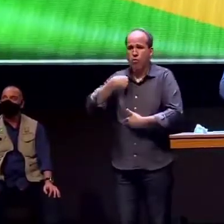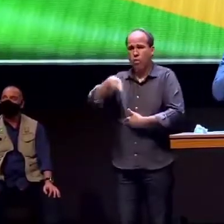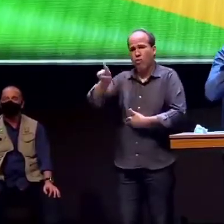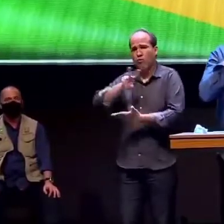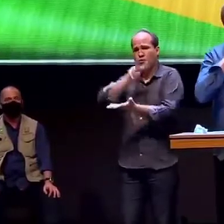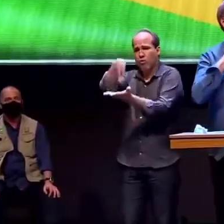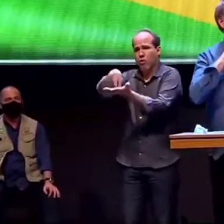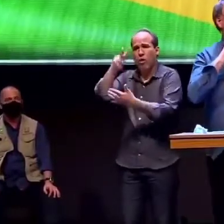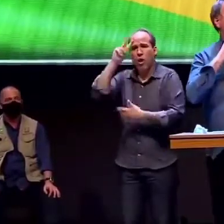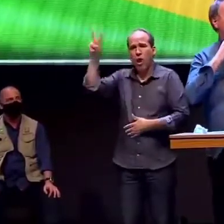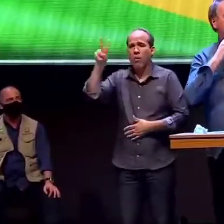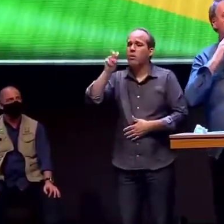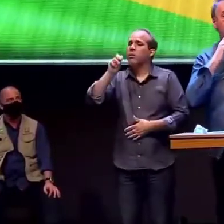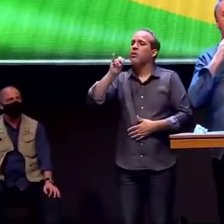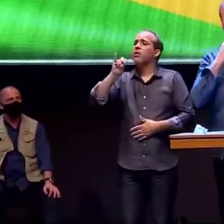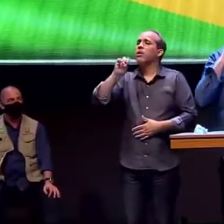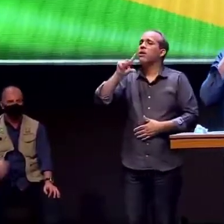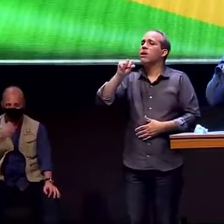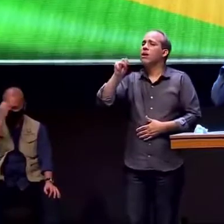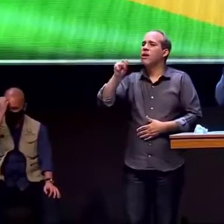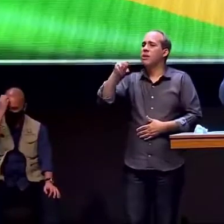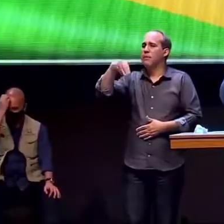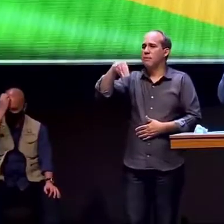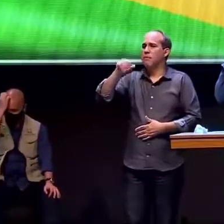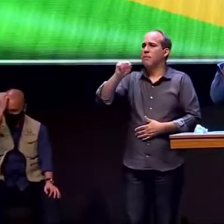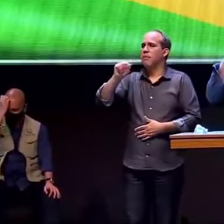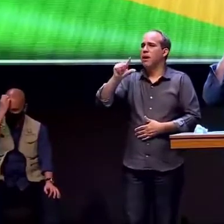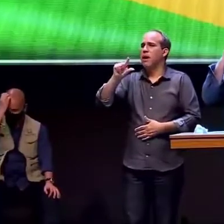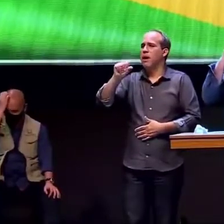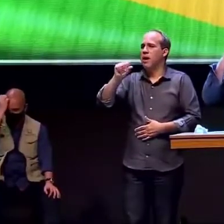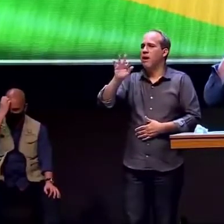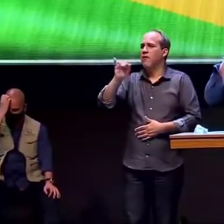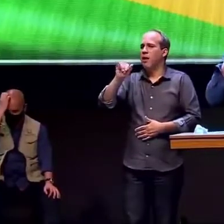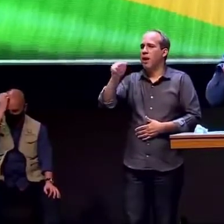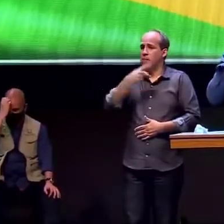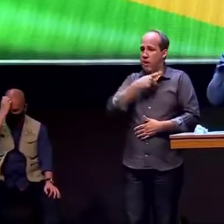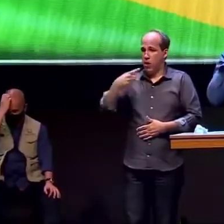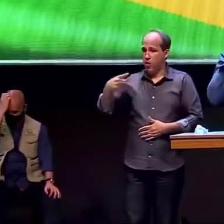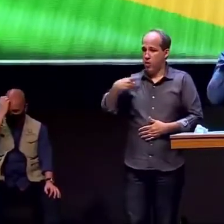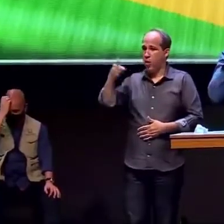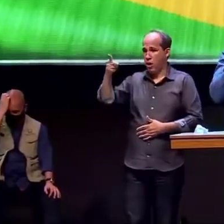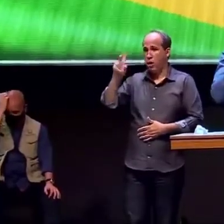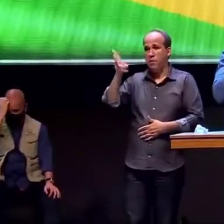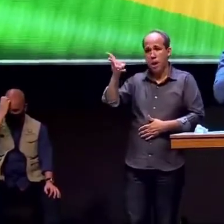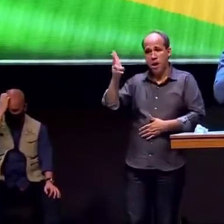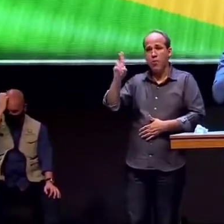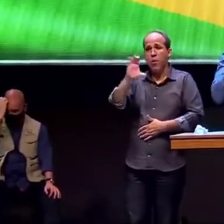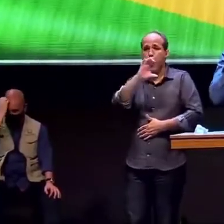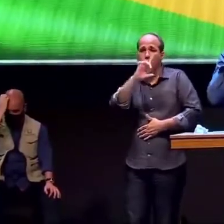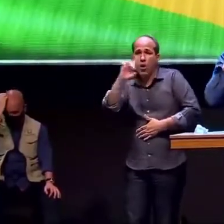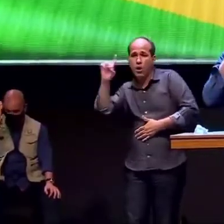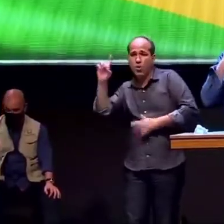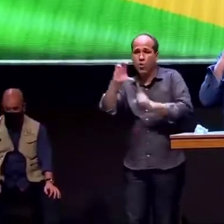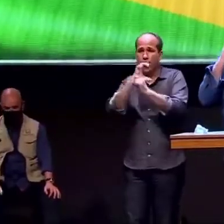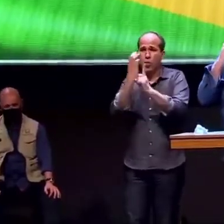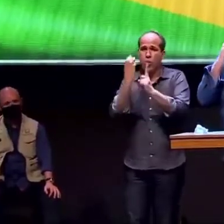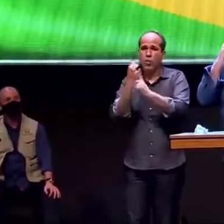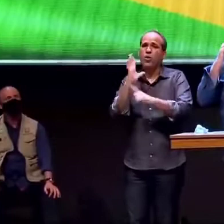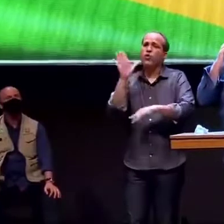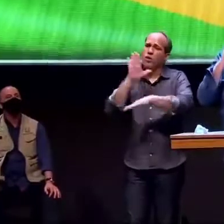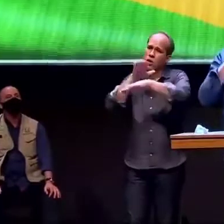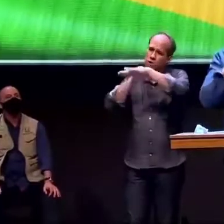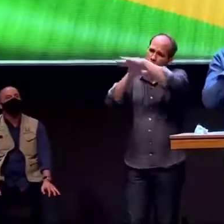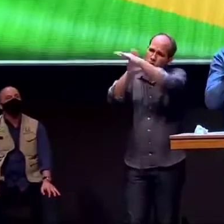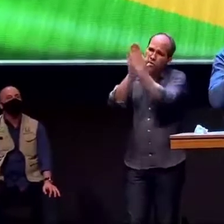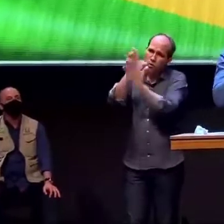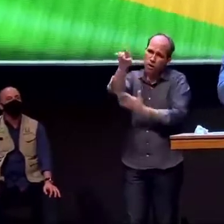ele estava coordenando aquele momento lá e ele eu já havia falado para ele e para mais alguns